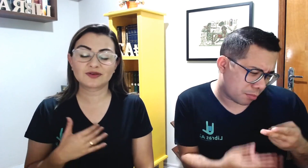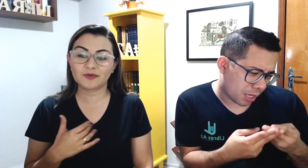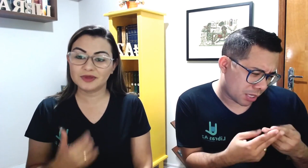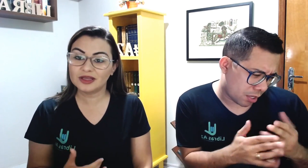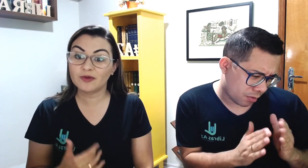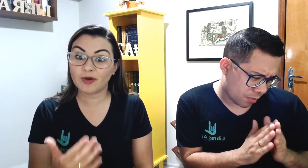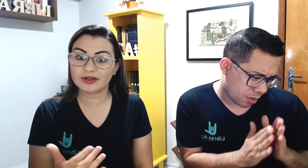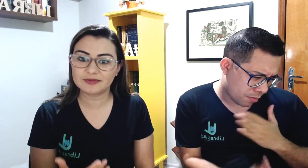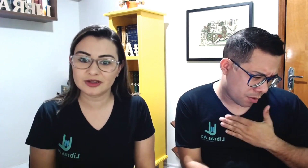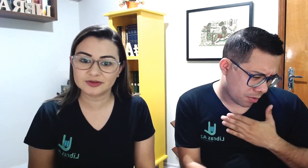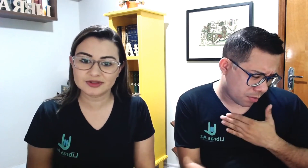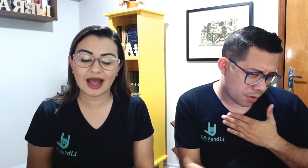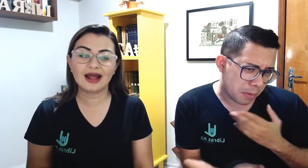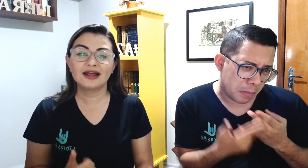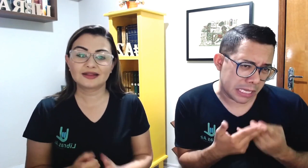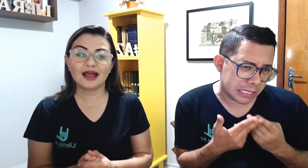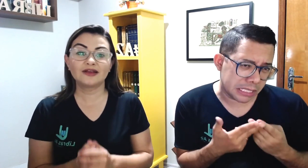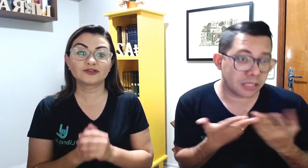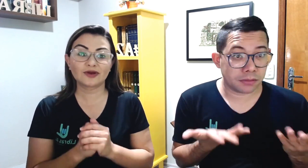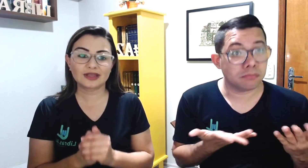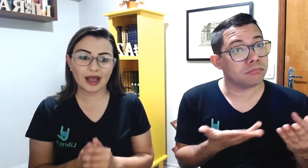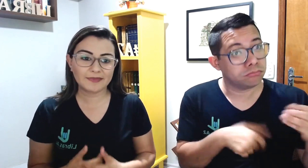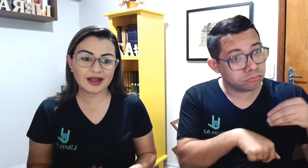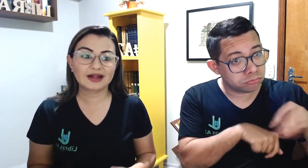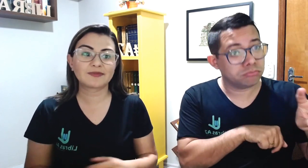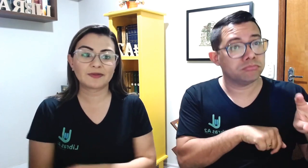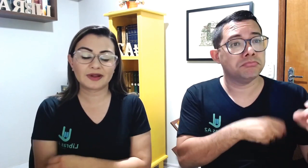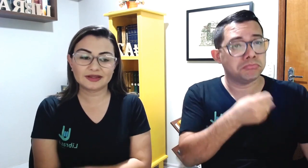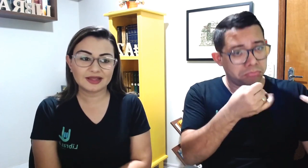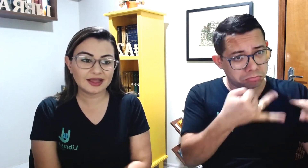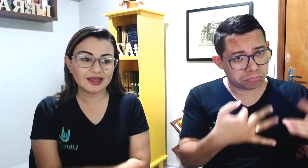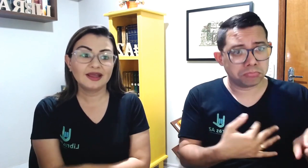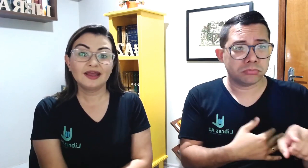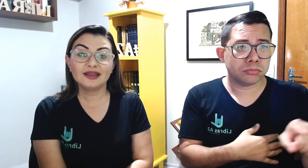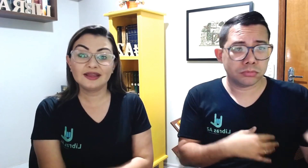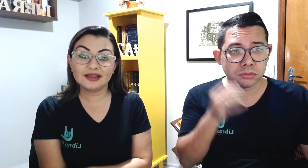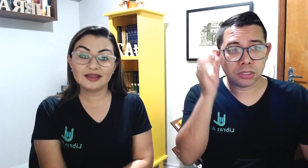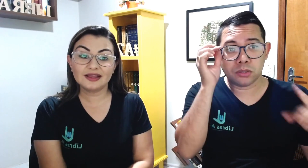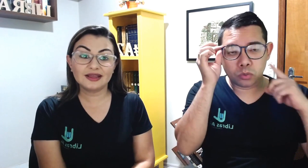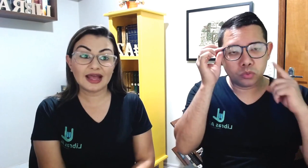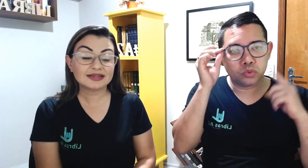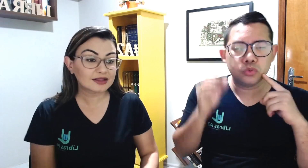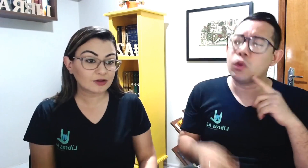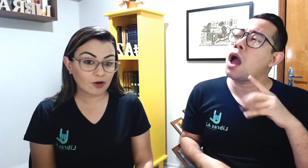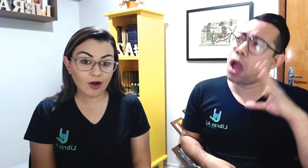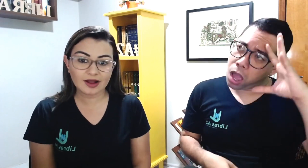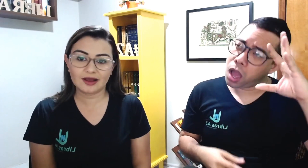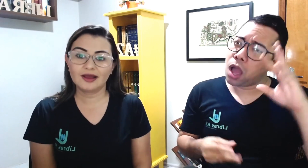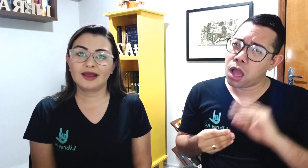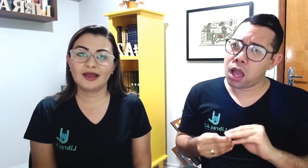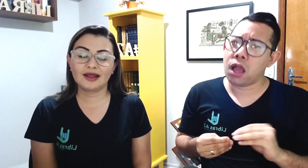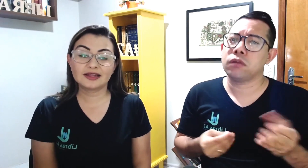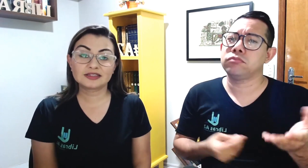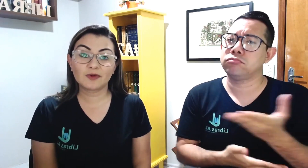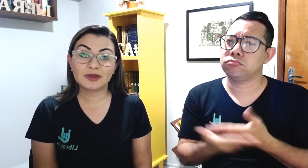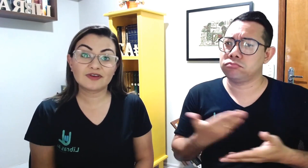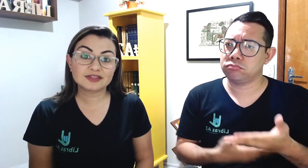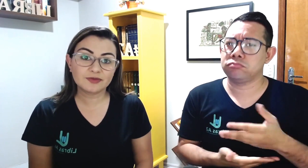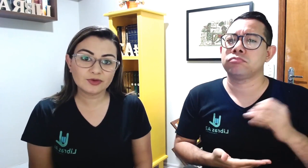comigo, podem me ajudar, tá, eu estou aqui aberta pra aprender, e essa troca, nesse momento, vai ser muito